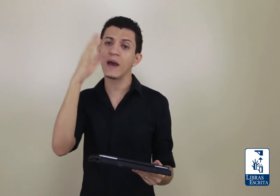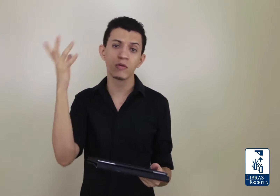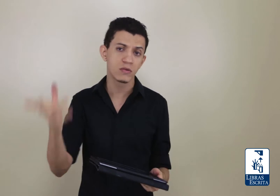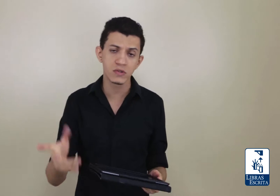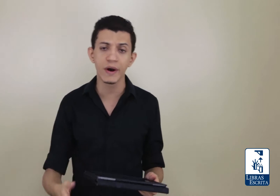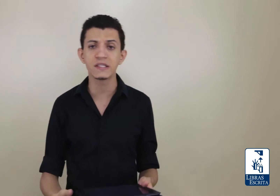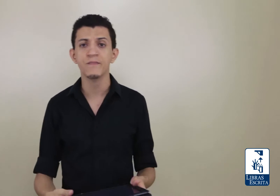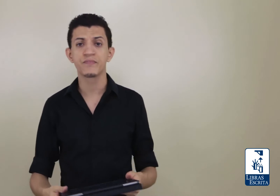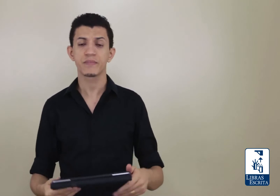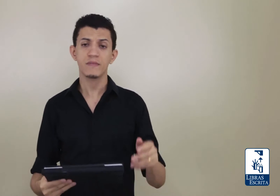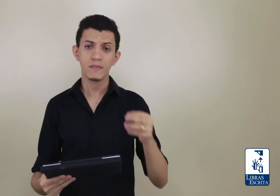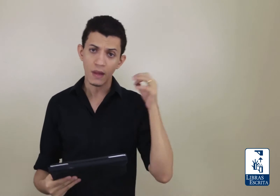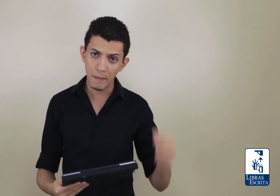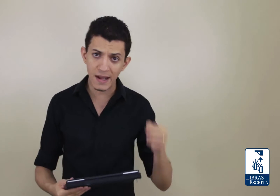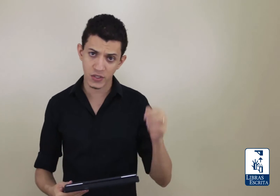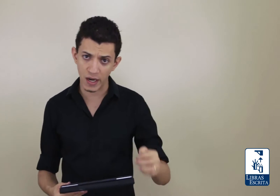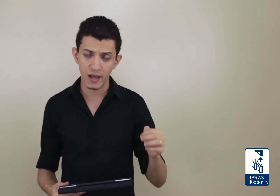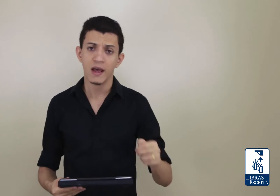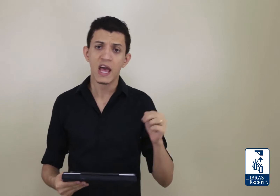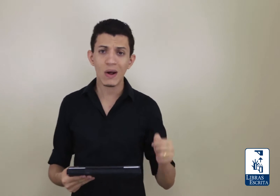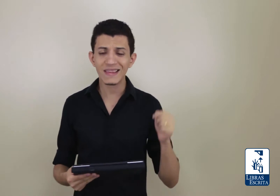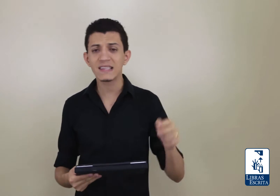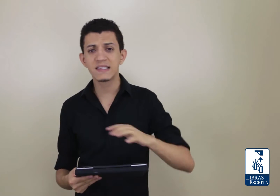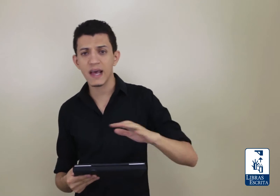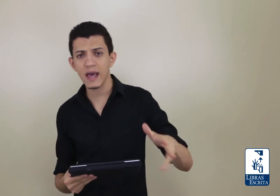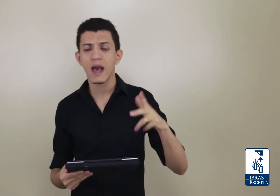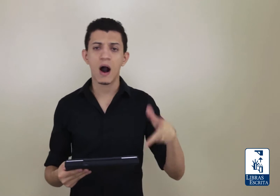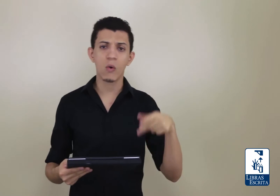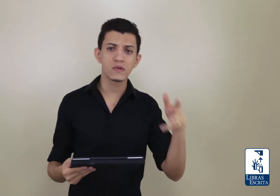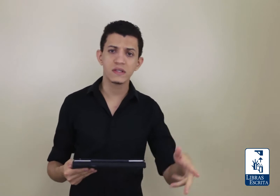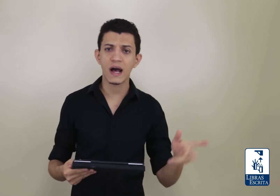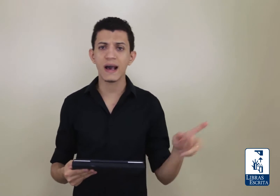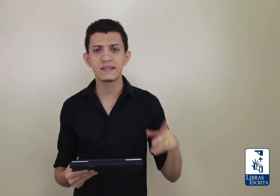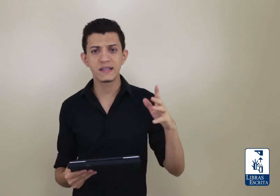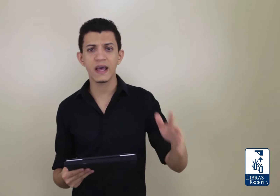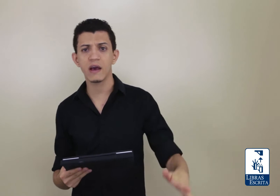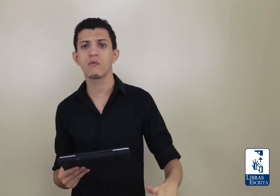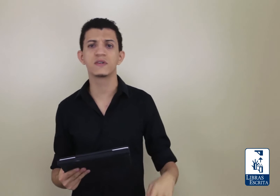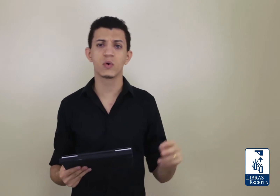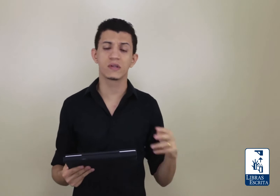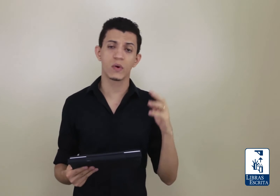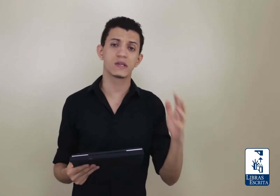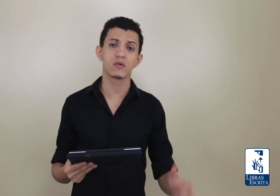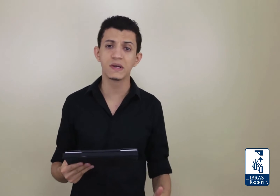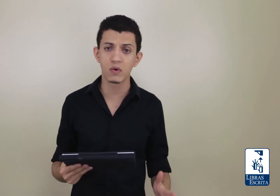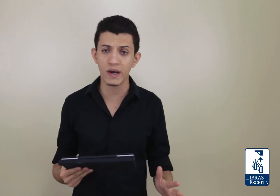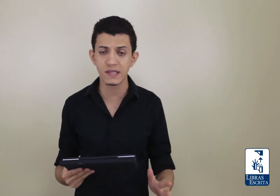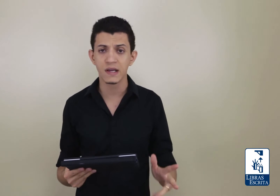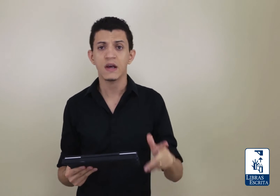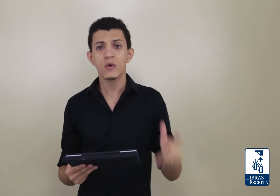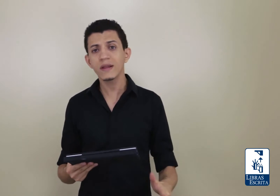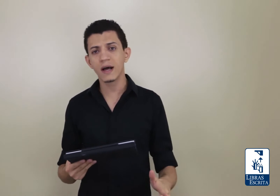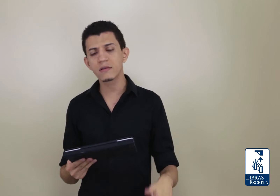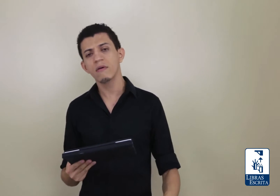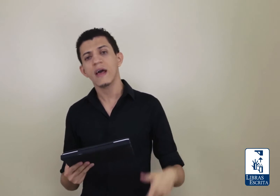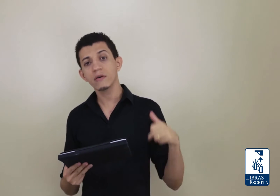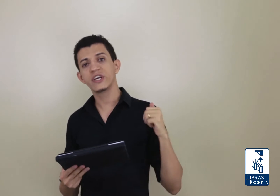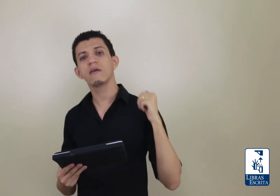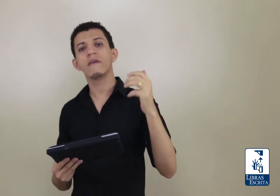pergunta dos dois, Madison, olha, eu até sei alguns sinais, sei algumas coisas, conheço algumas coisas, no entanto, eu chego na